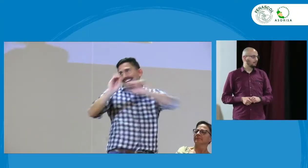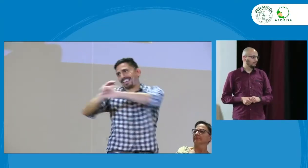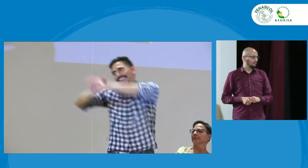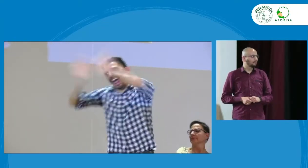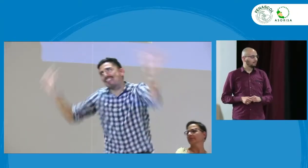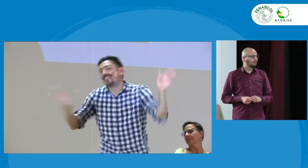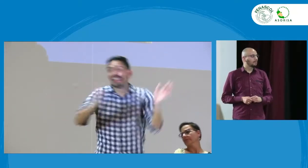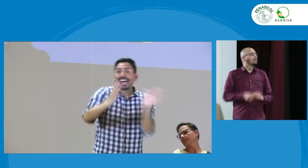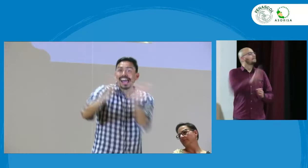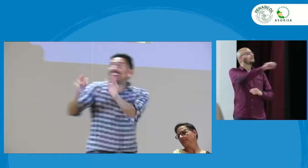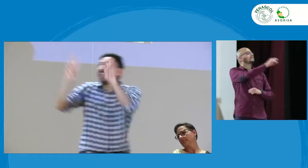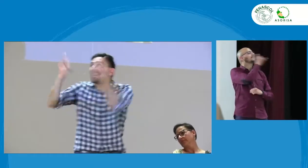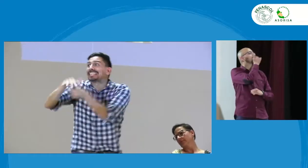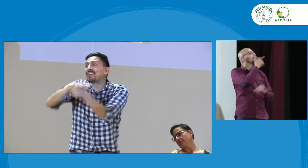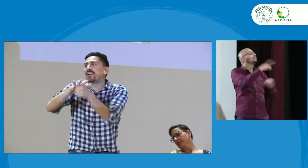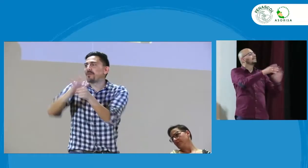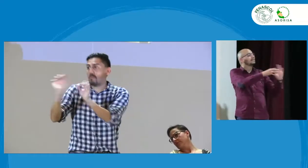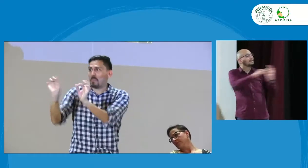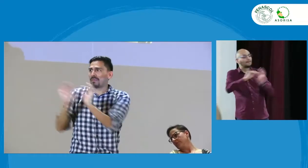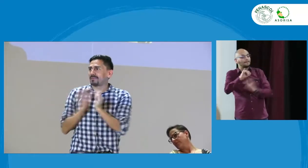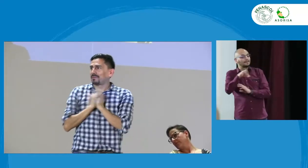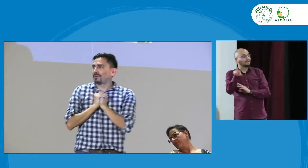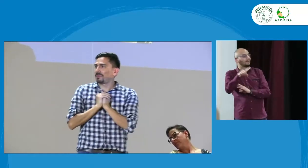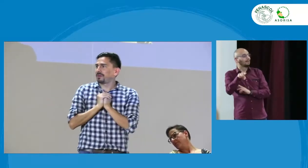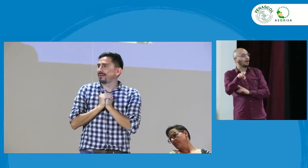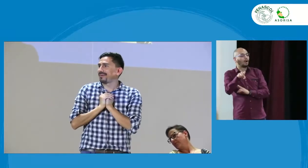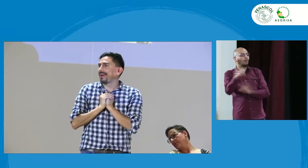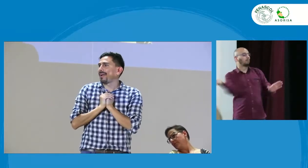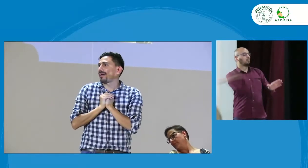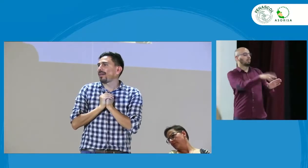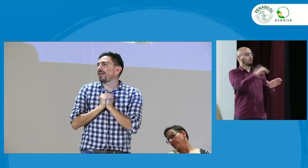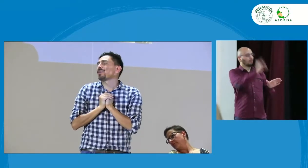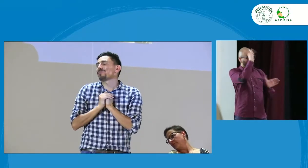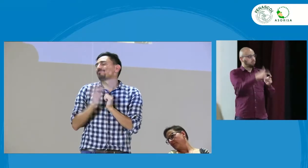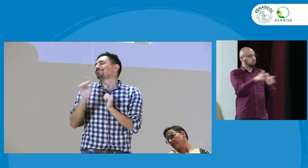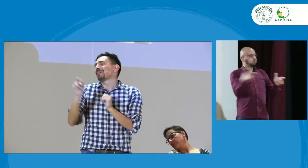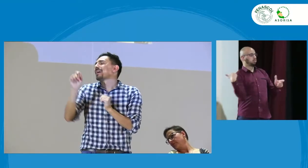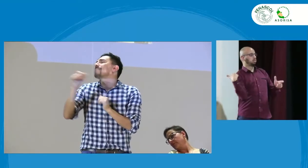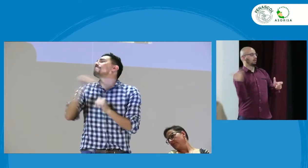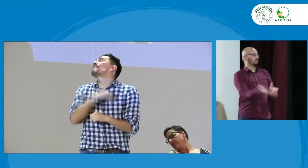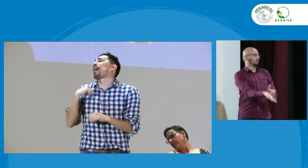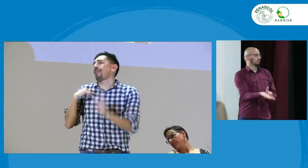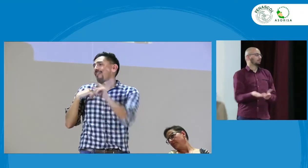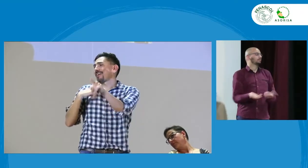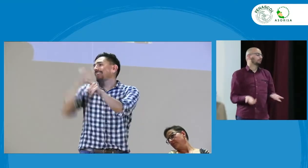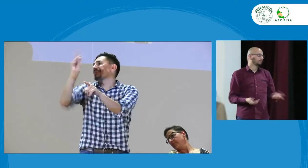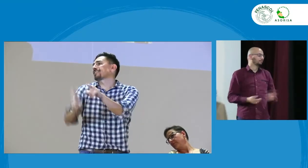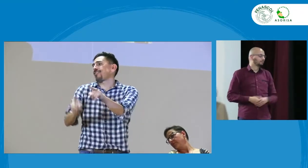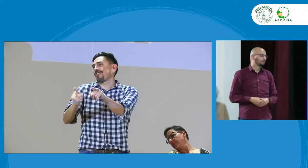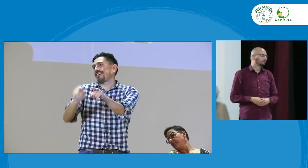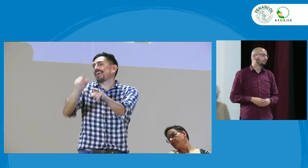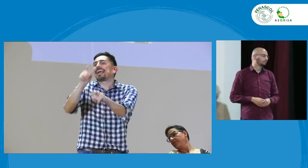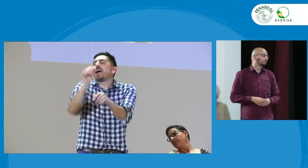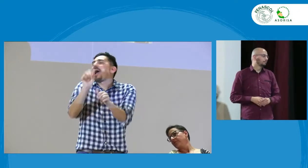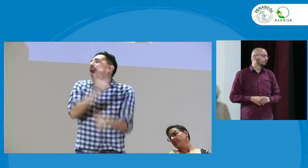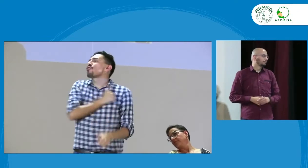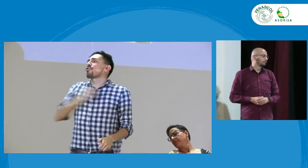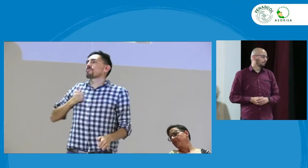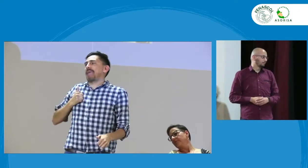parte de las instituciones públicas en situaciones diferentes pero lo que pasa es que nos están trayendo mucha gente de otro lado pero